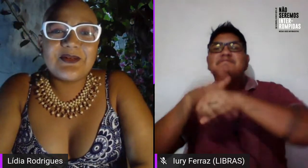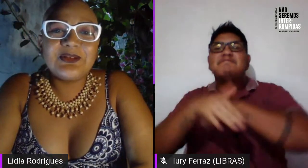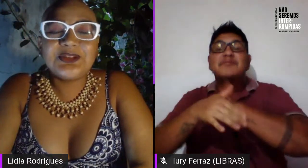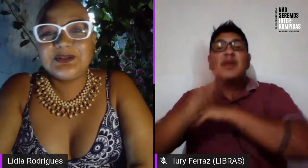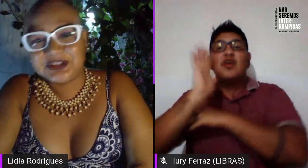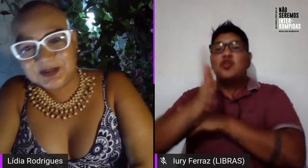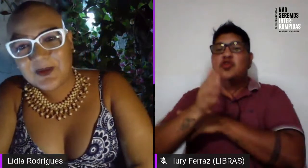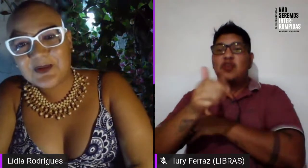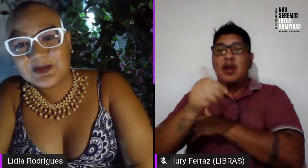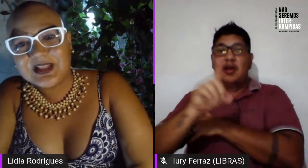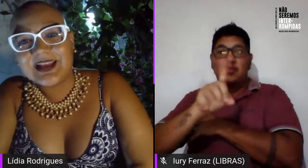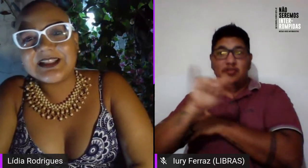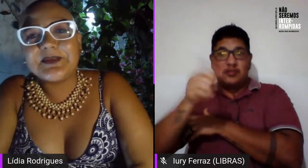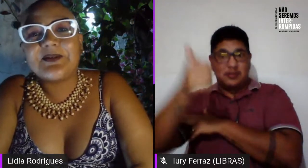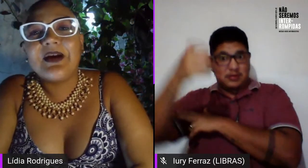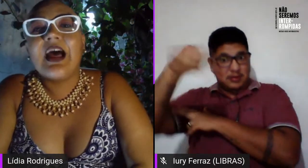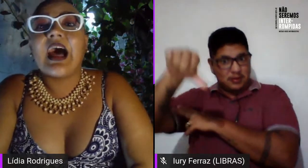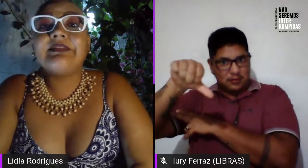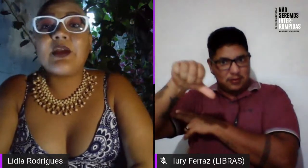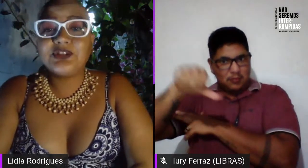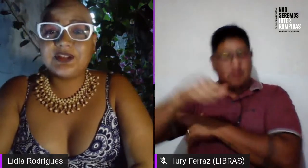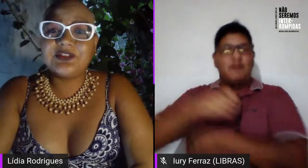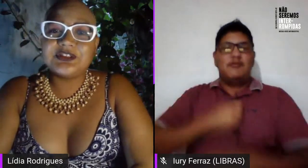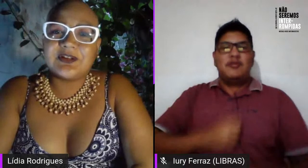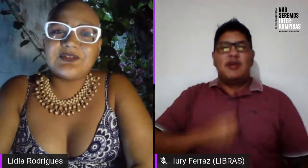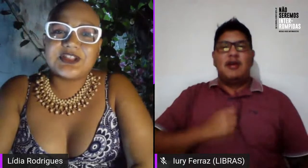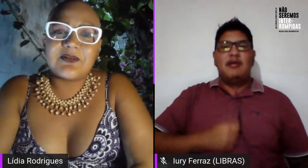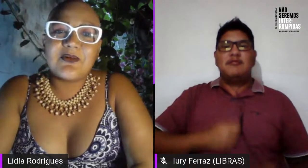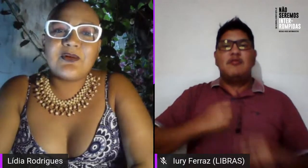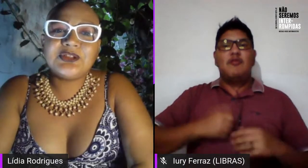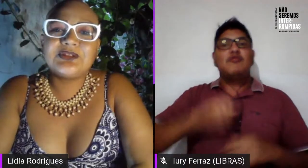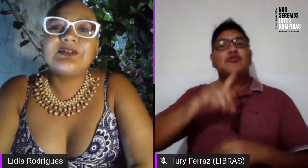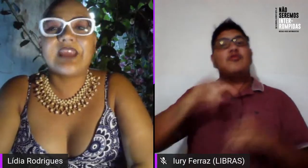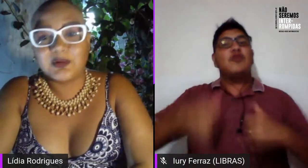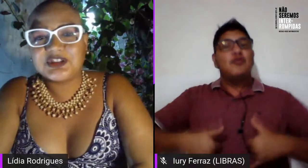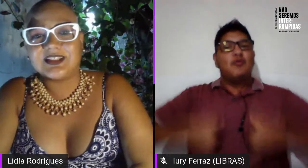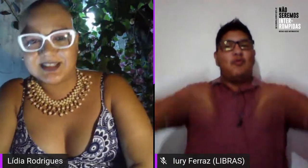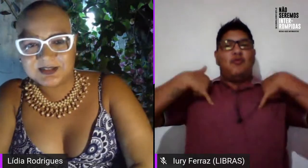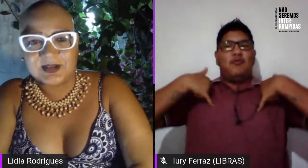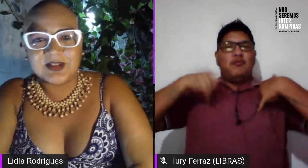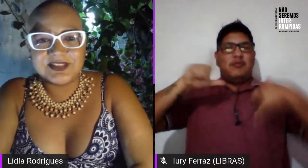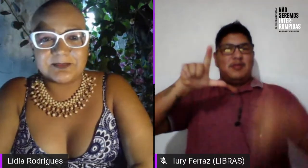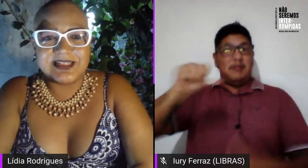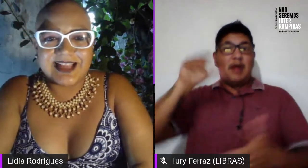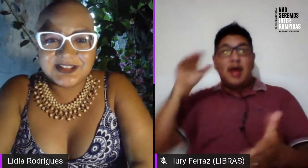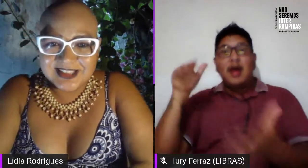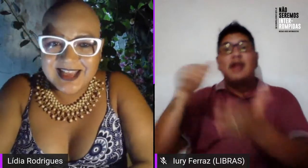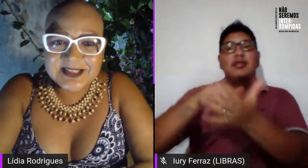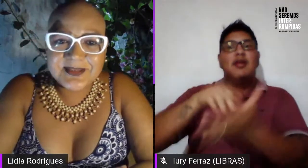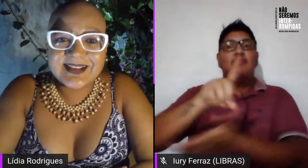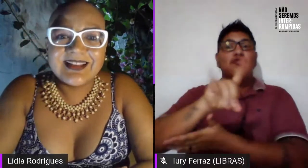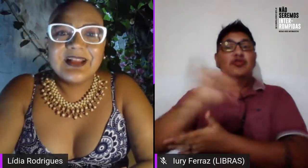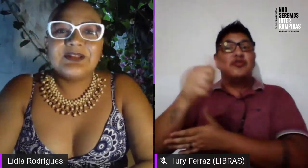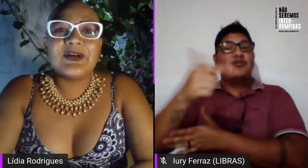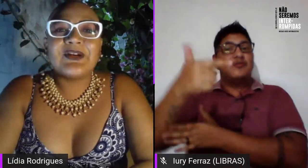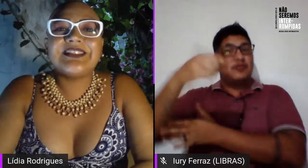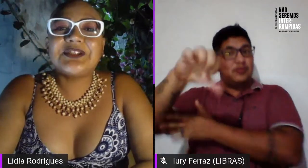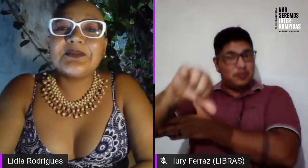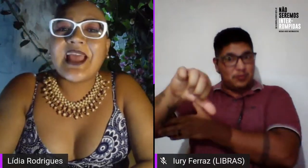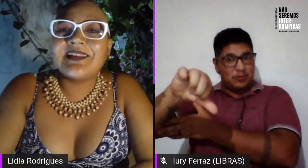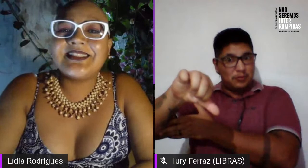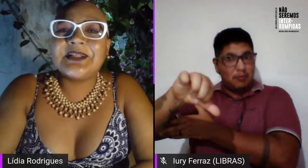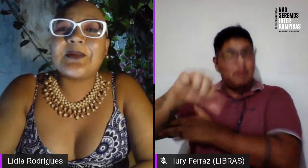de agosto, o dia do orgulho lésbico, até o dia 29 de agosto, que é o Dia Nacional da Visibilidade Lésbica,